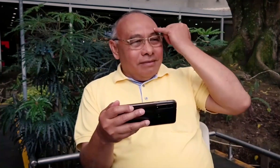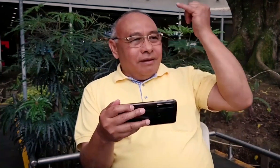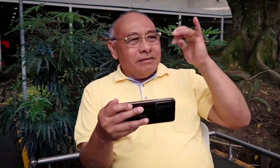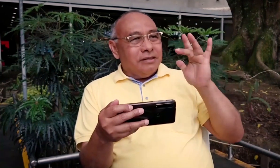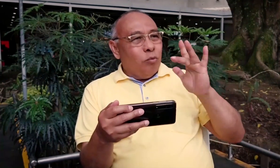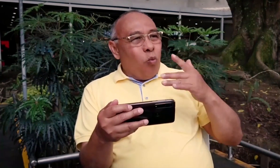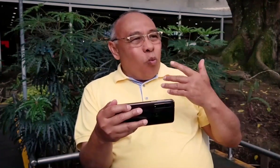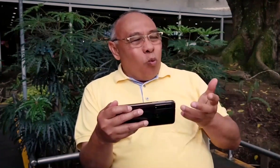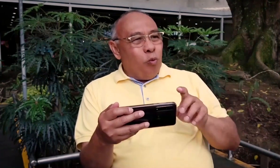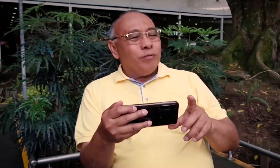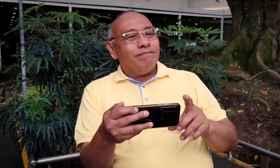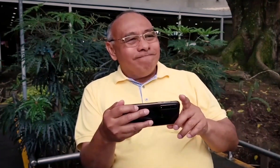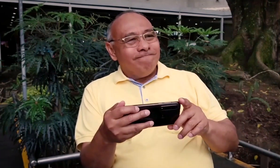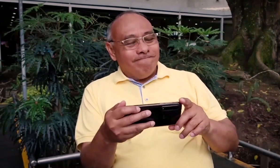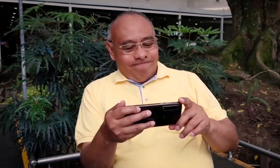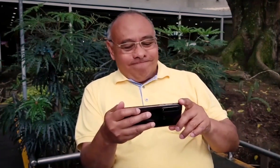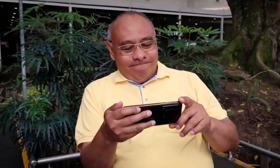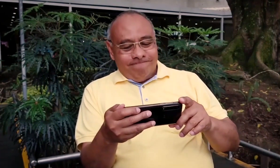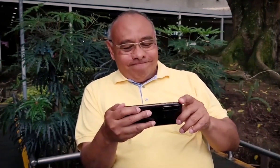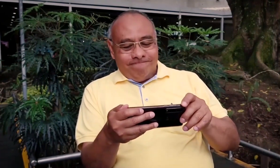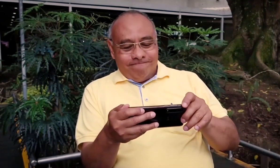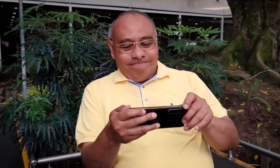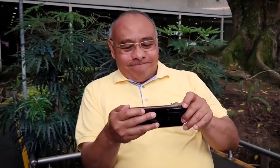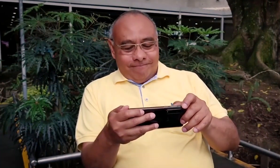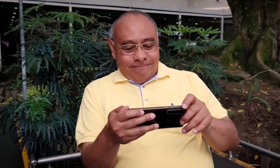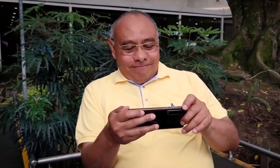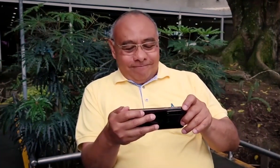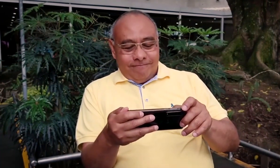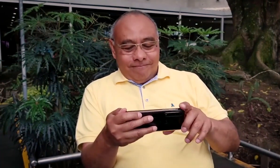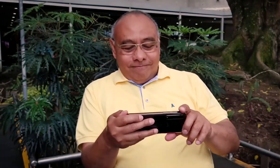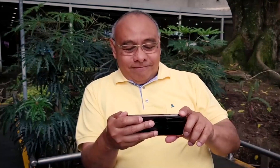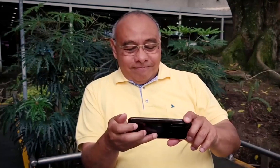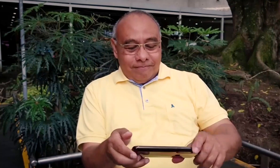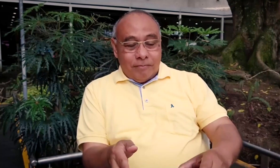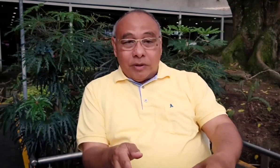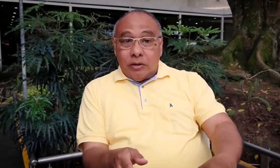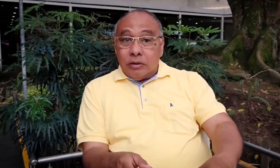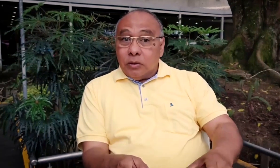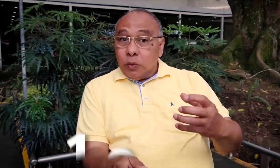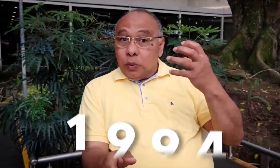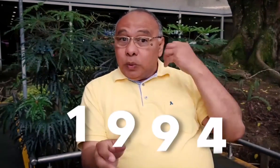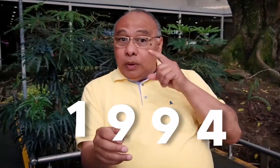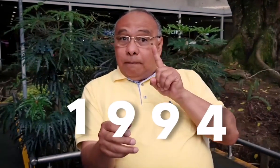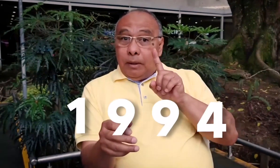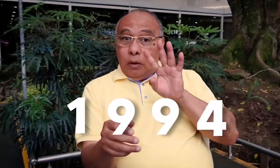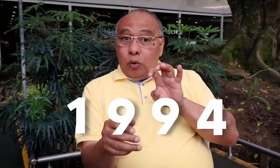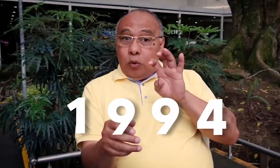La idea del centro de relevo surge porque, bueno, en el año